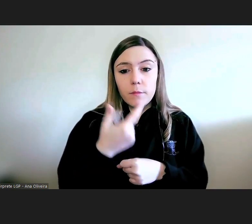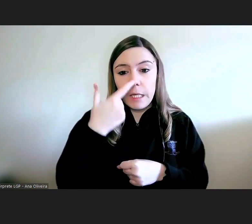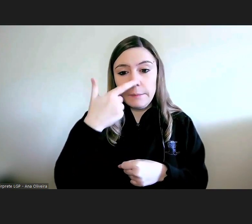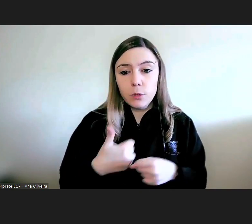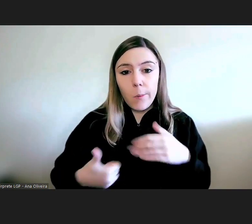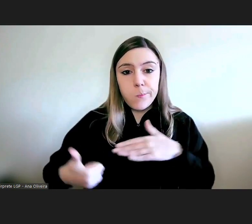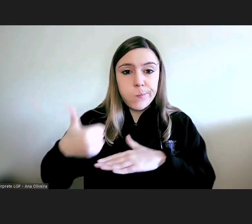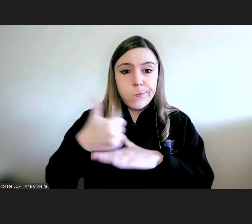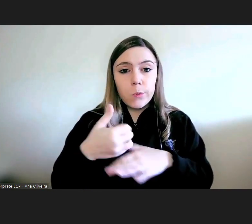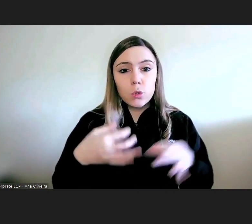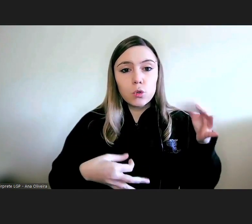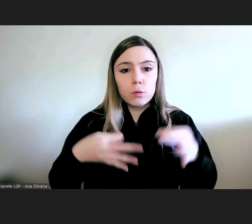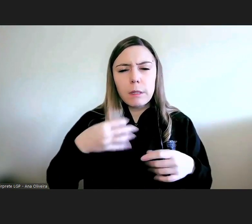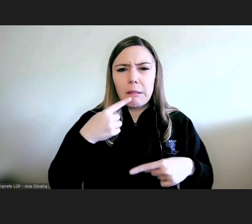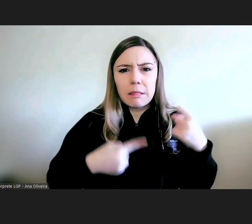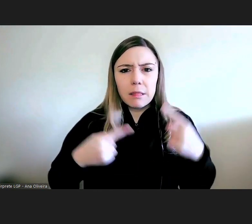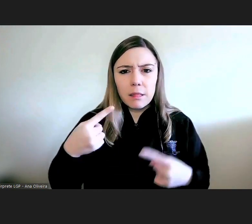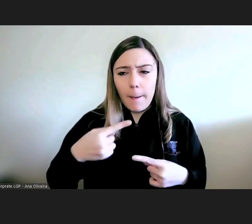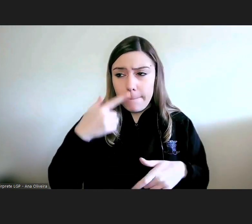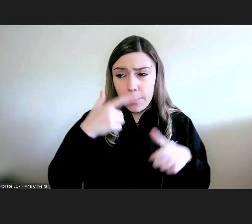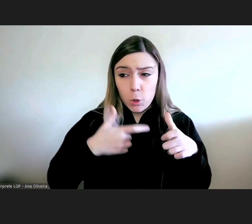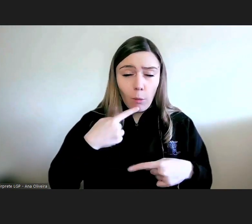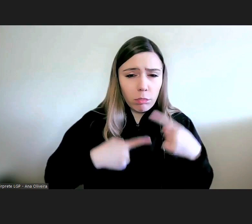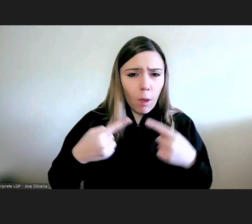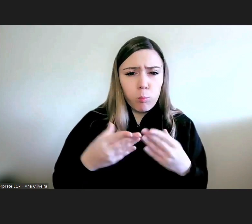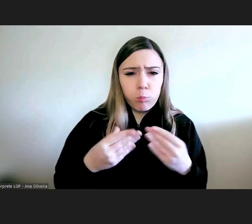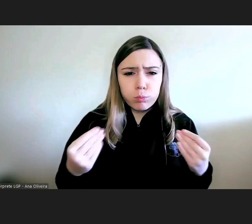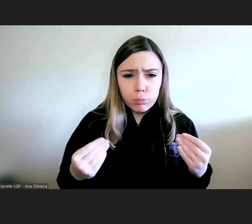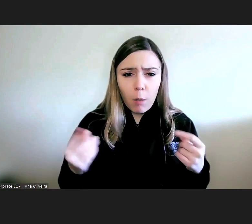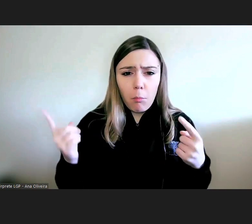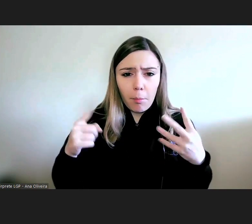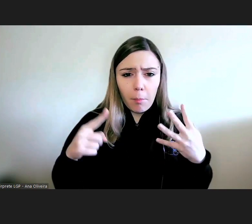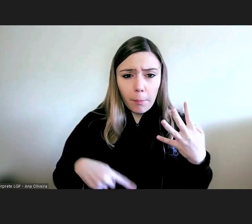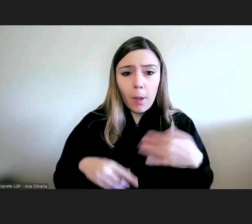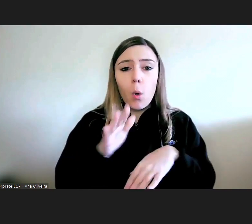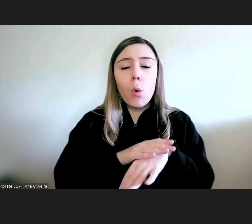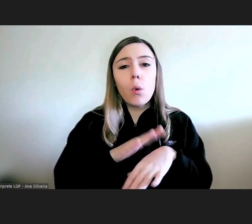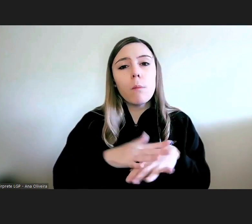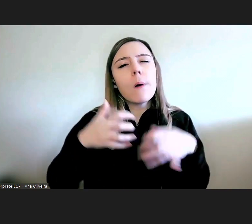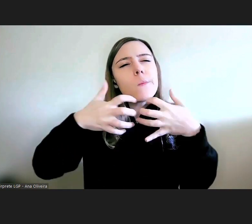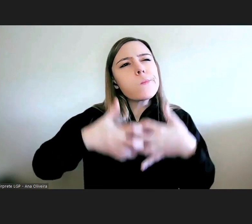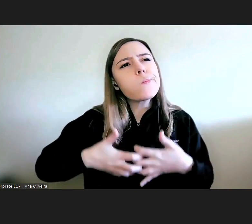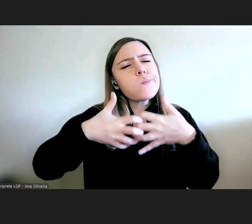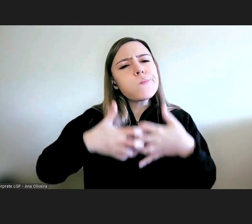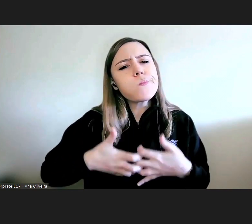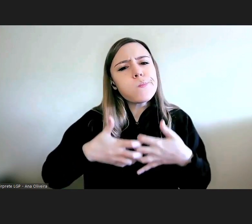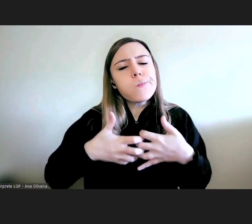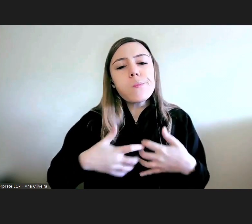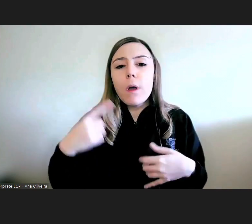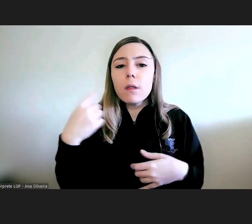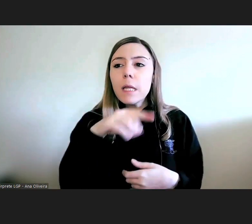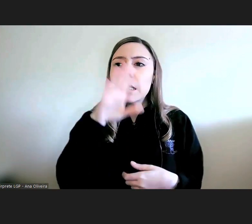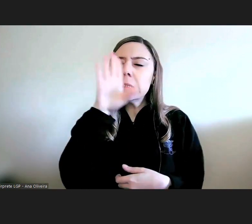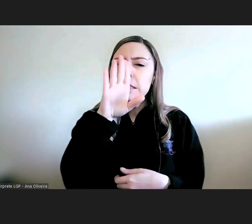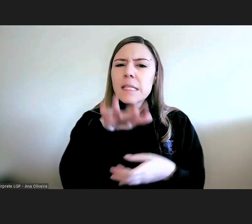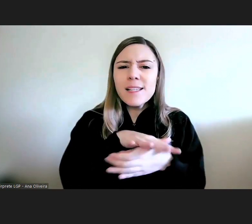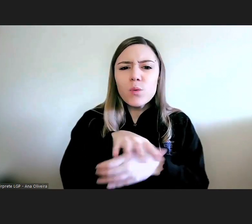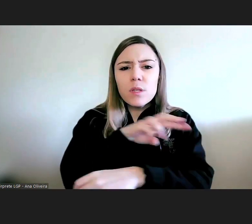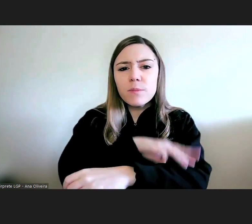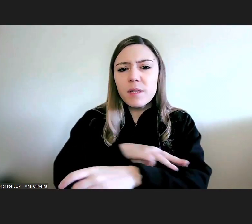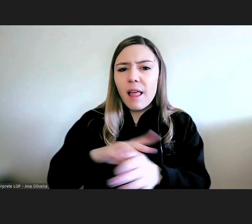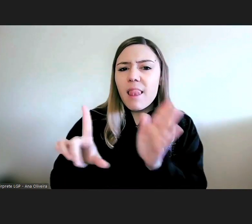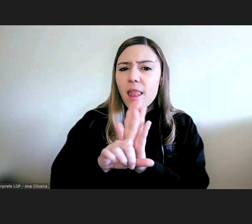há muitas queixas dos cidadãos que surgem por dúvidas quanto à legalidade da atuação administrativa